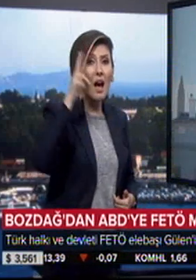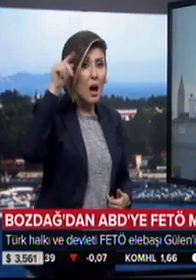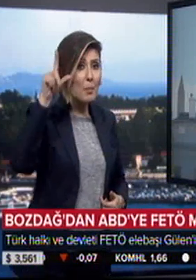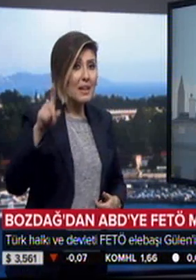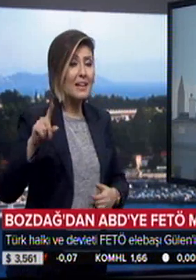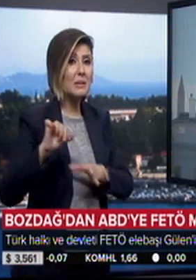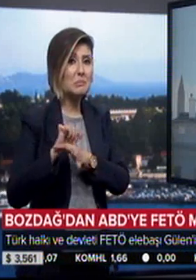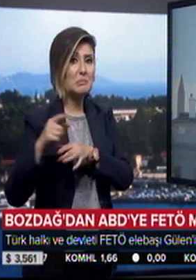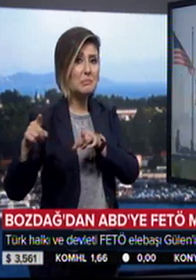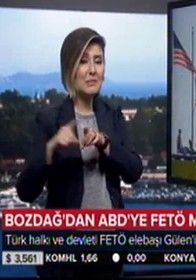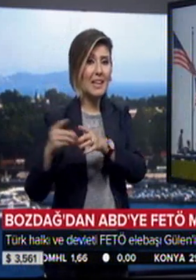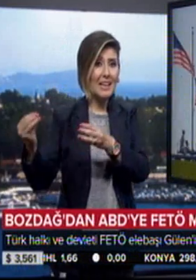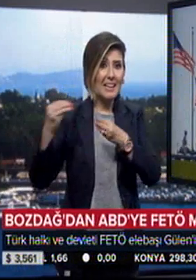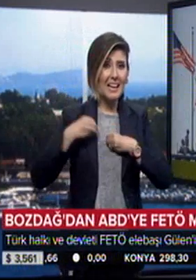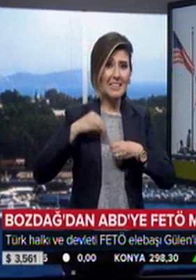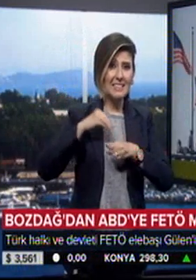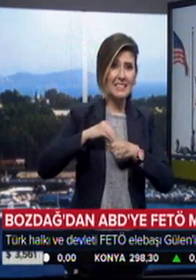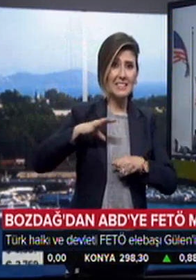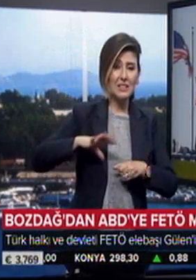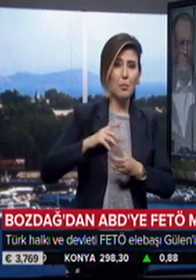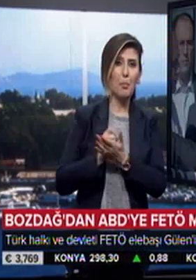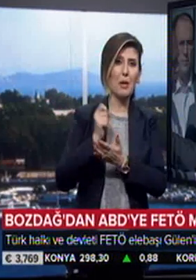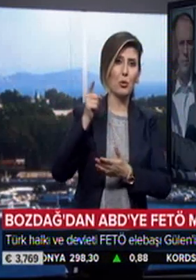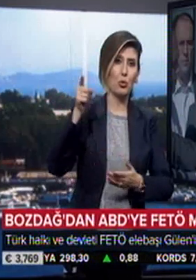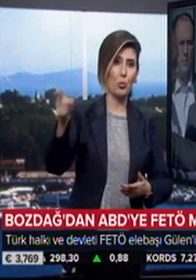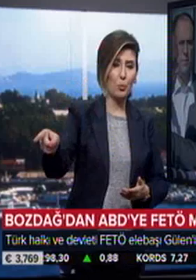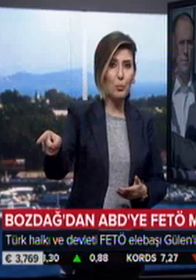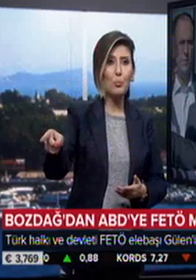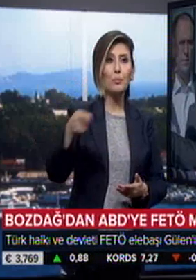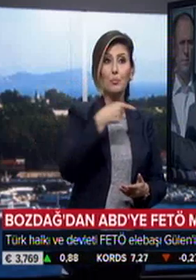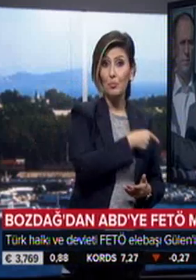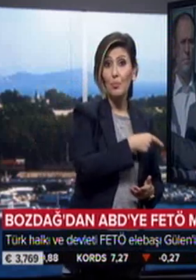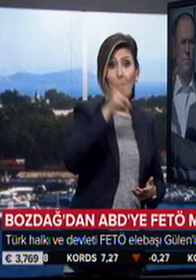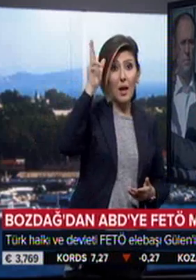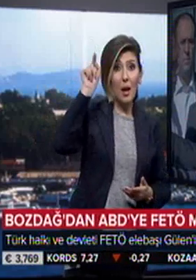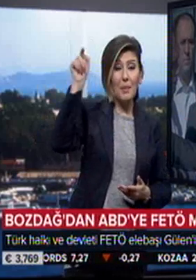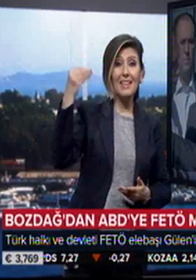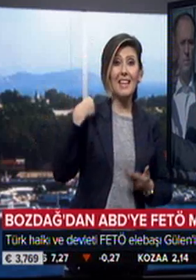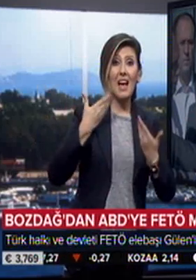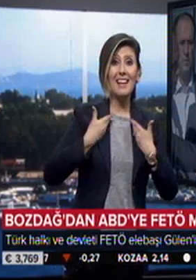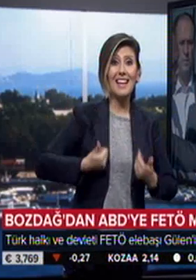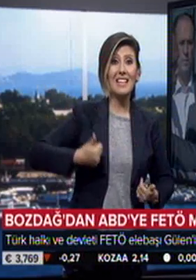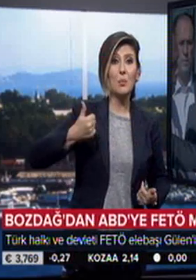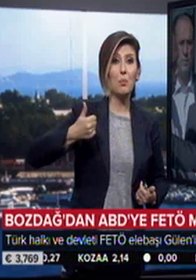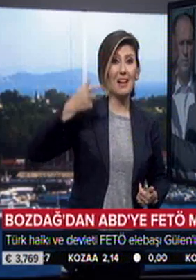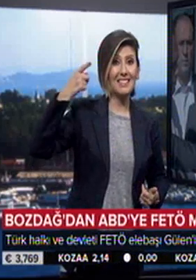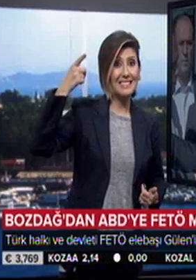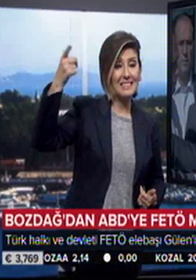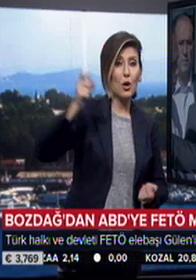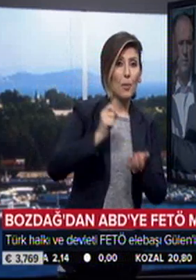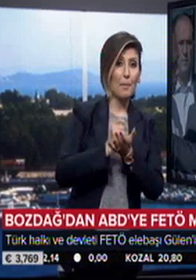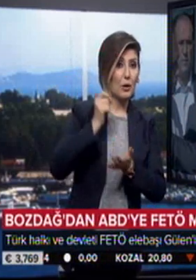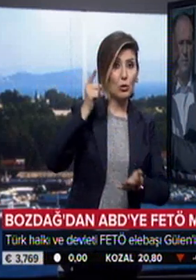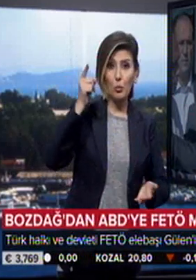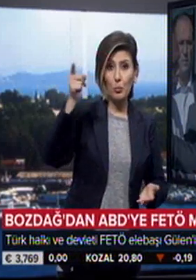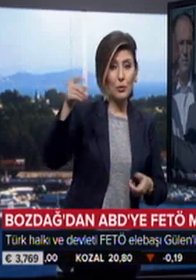Amerikalı mevkidaşına iade talebi içeren bir mektup gönderdi. Bozdağ, ABD'nin yeni Adalet Bakanı Jeff Sessions'a